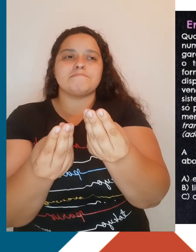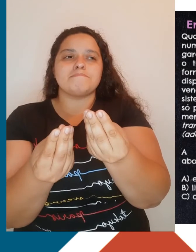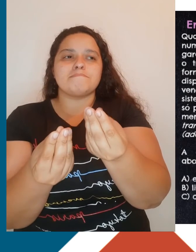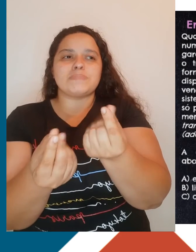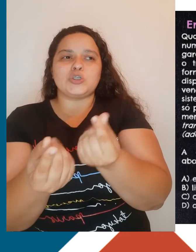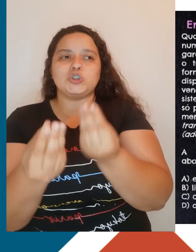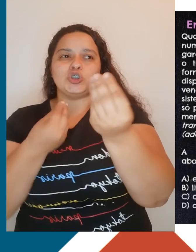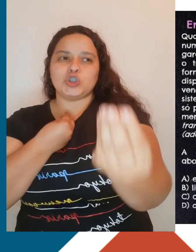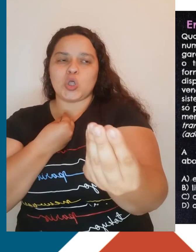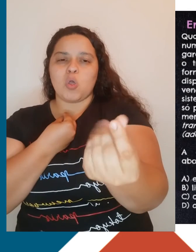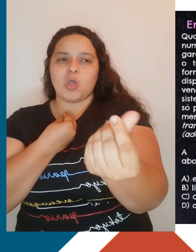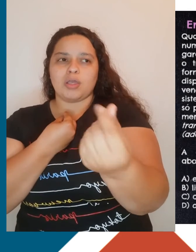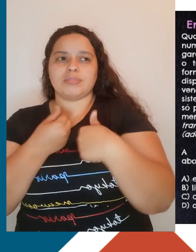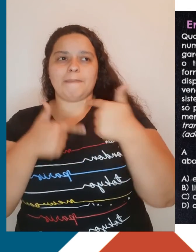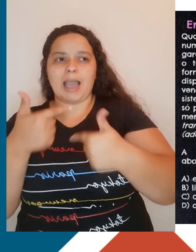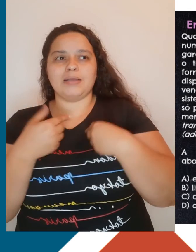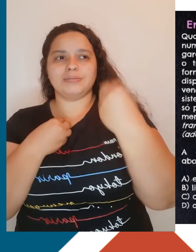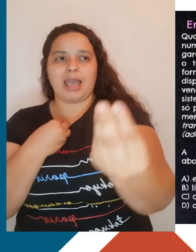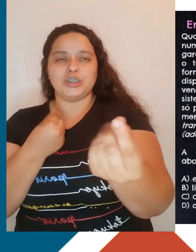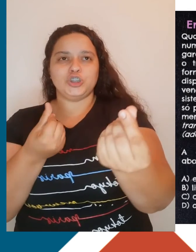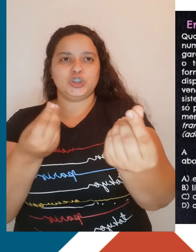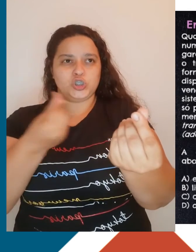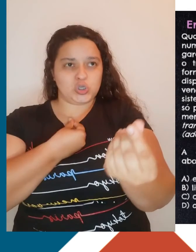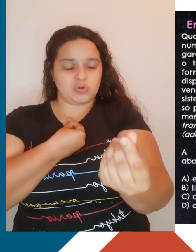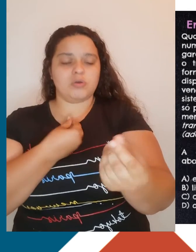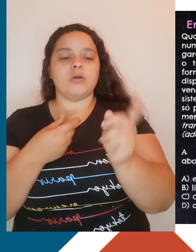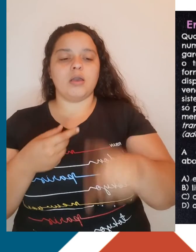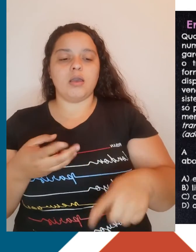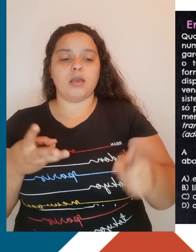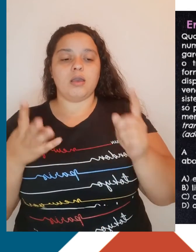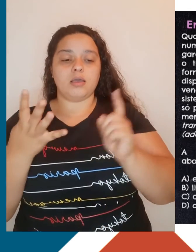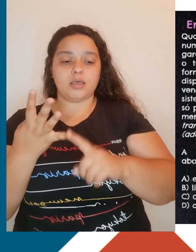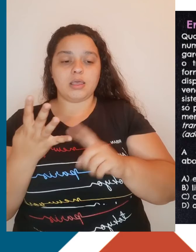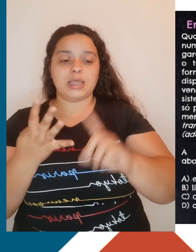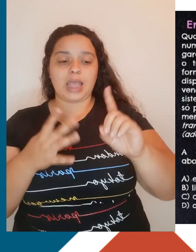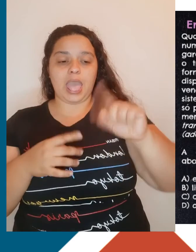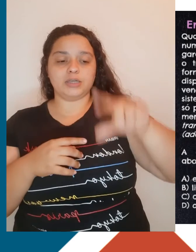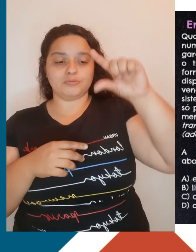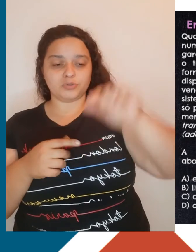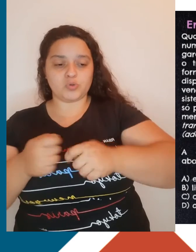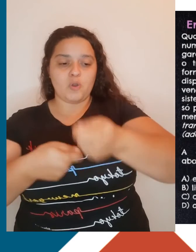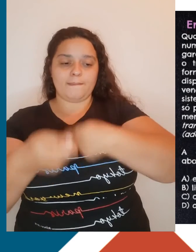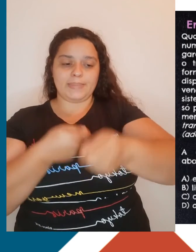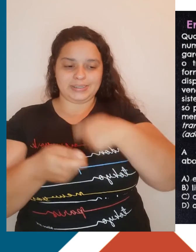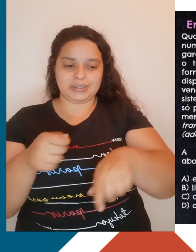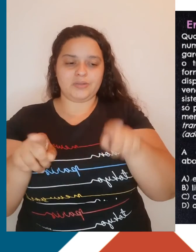Letra D. A consequência foi a diminuição do comércio como efeito da industrialização?